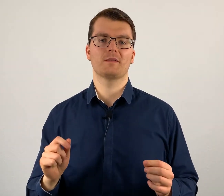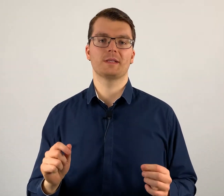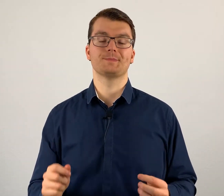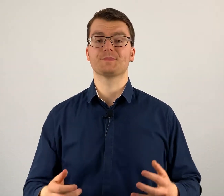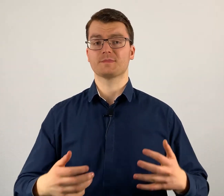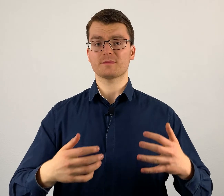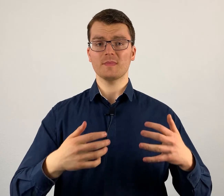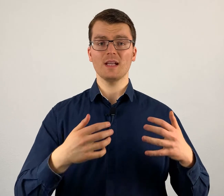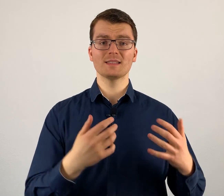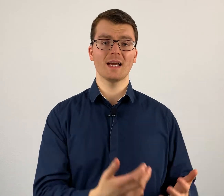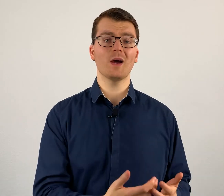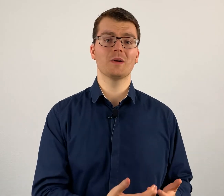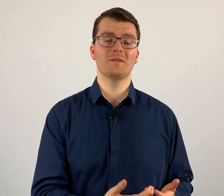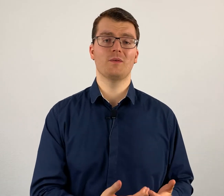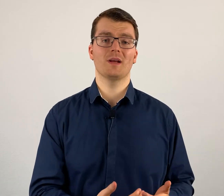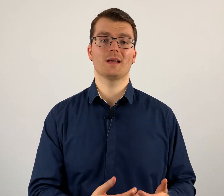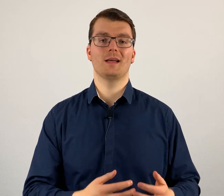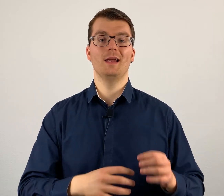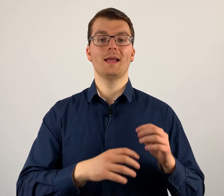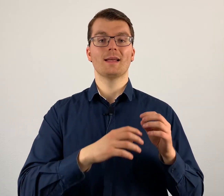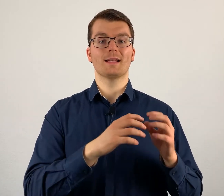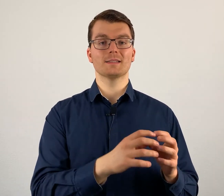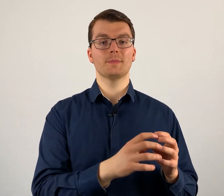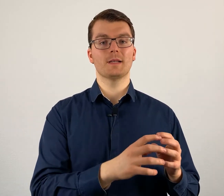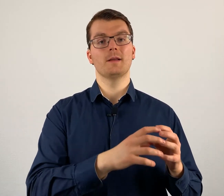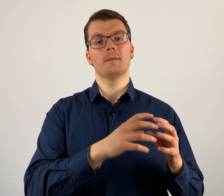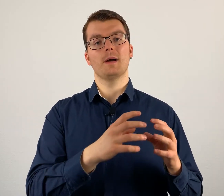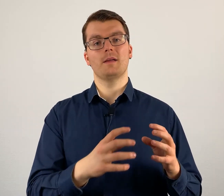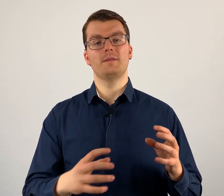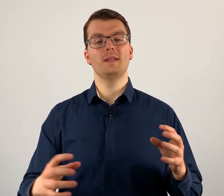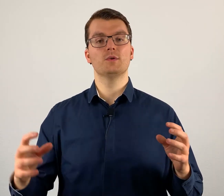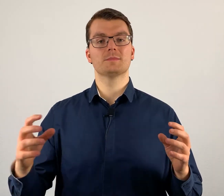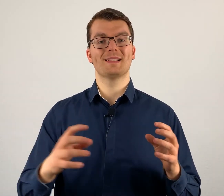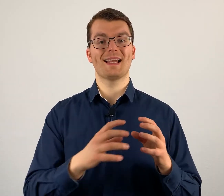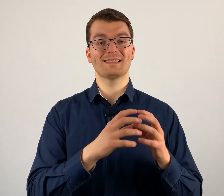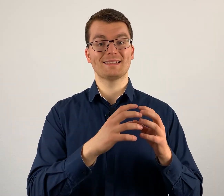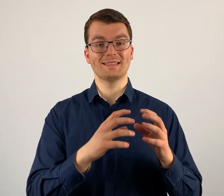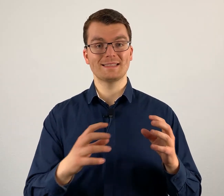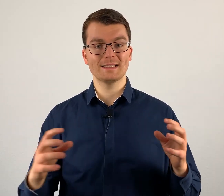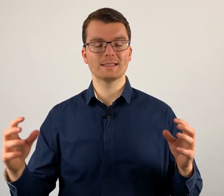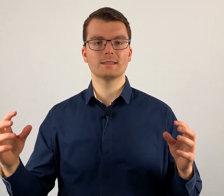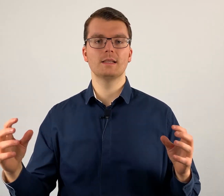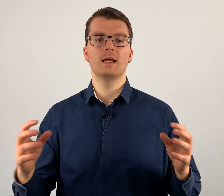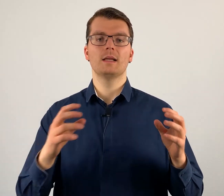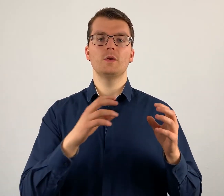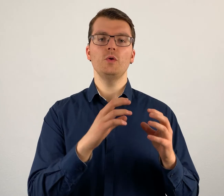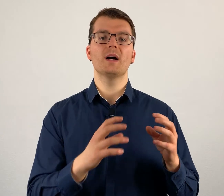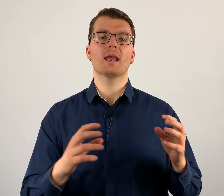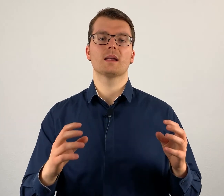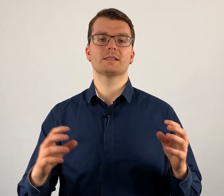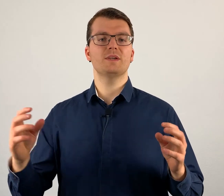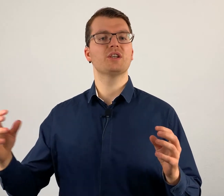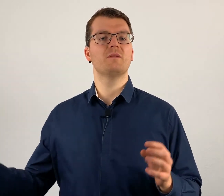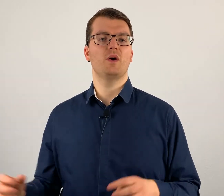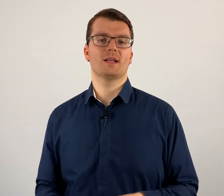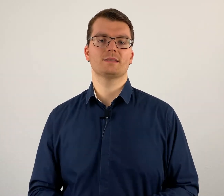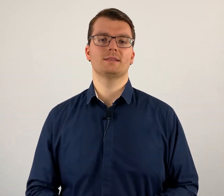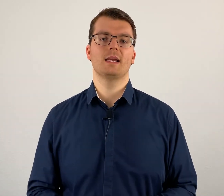wird. Es hat auch den Vorteil, dass man bei Videos mit ganzen Sätzen die Übergänge zwischen den Wörtern sehen